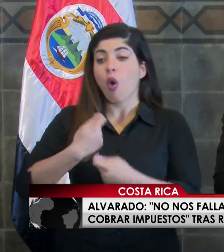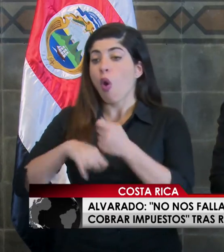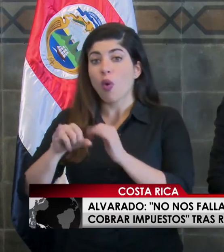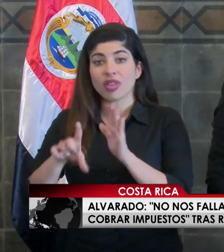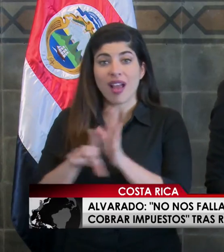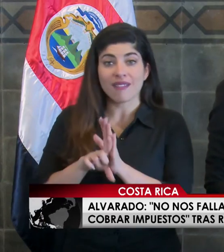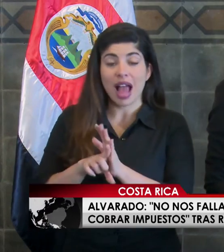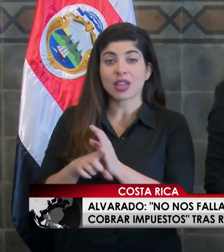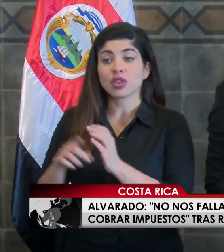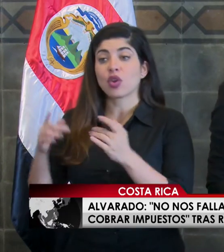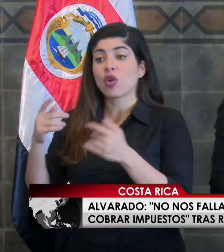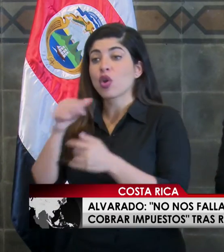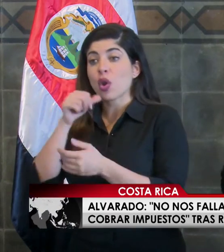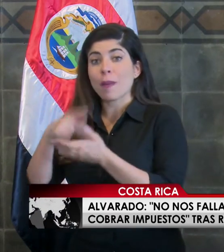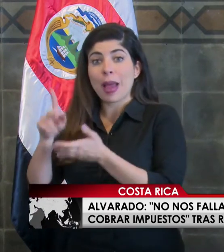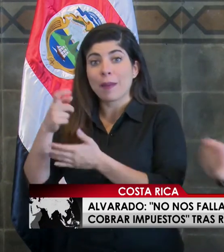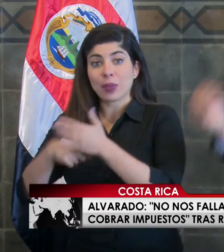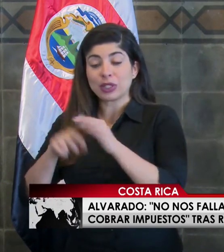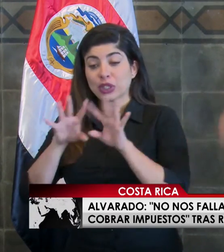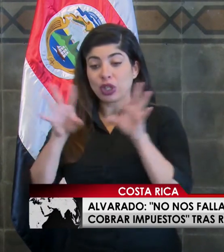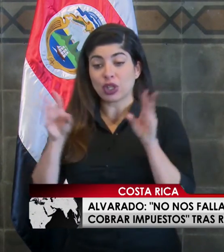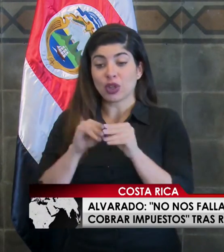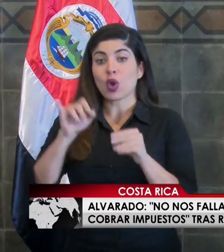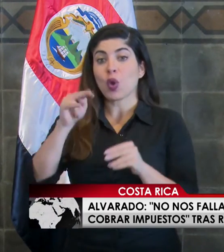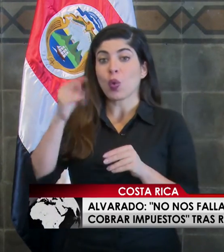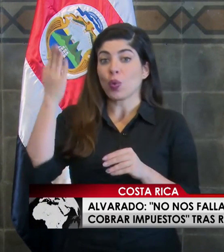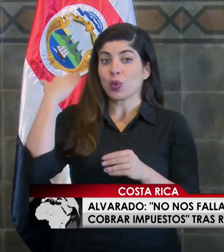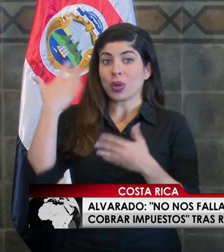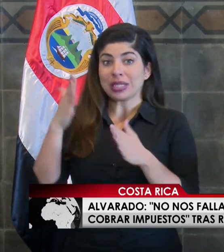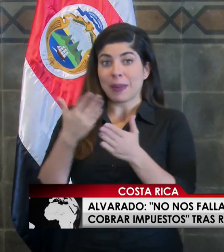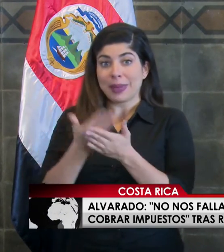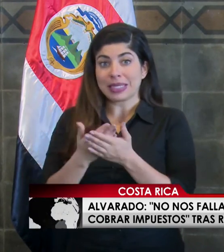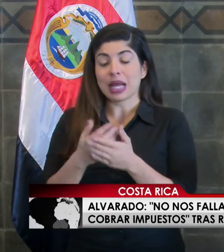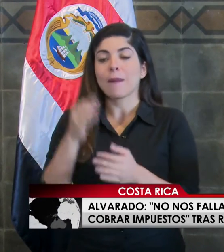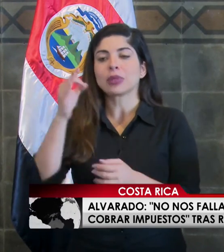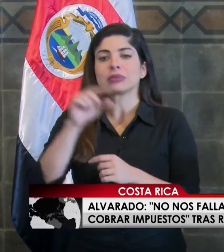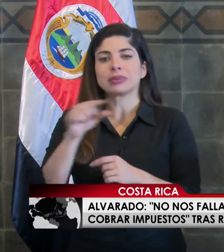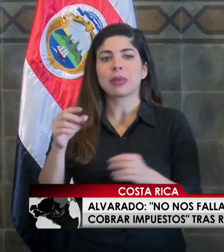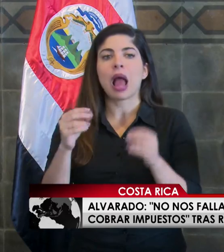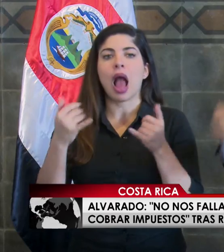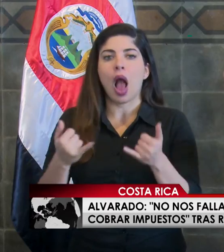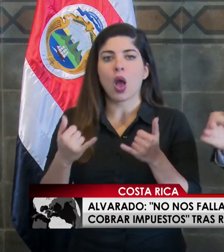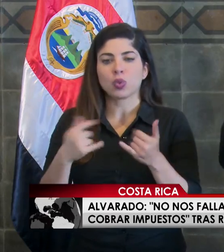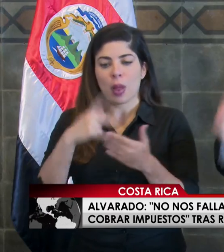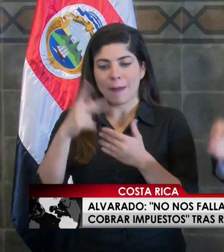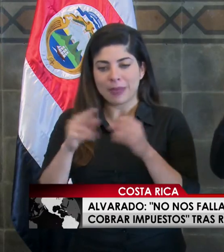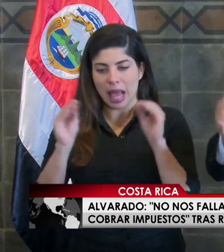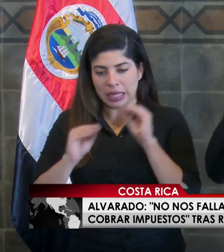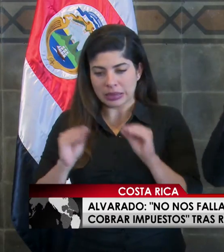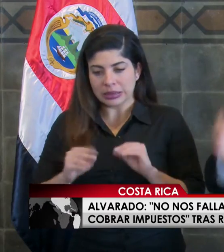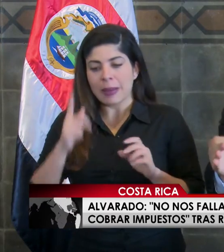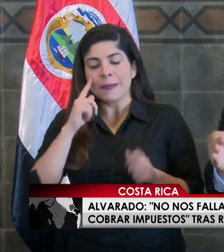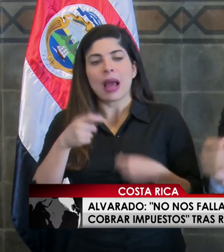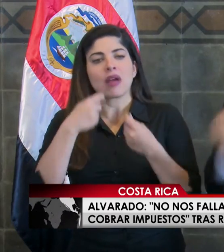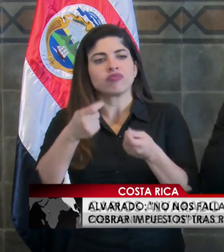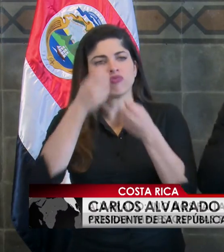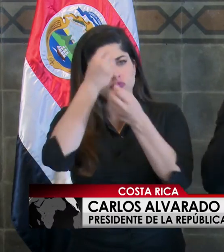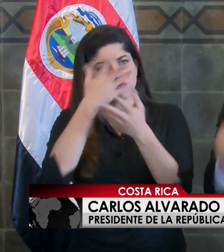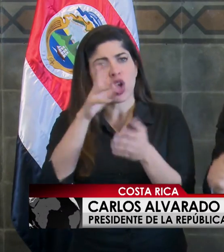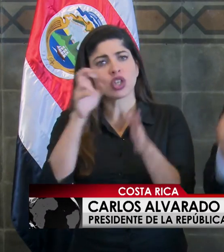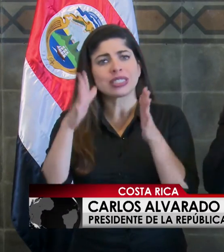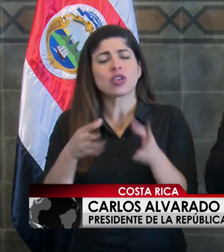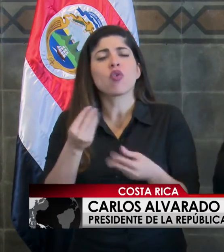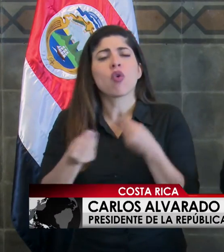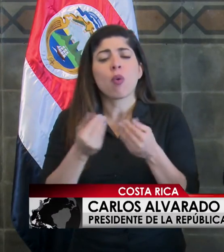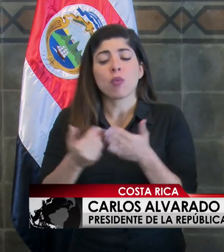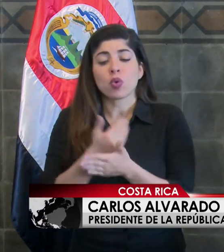presentamos en el mes de junio, que actualice ese plan la próxima semana y le diga claramente a los costarricenses cómo